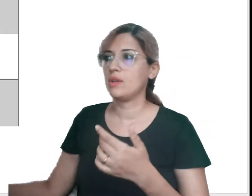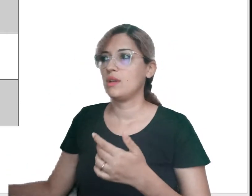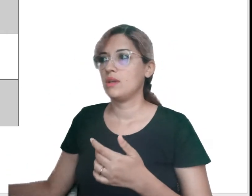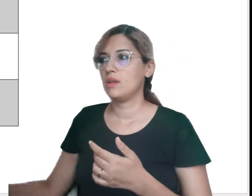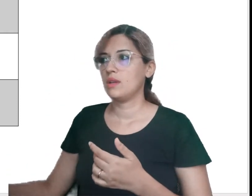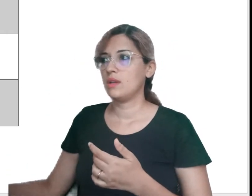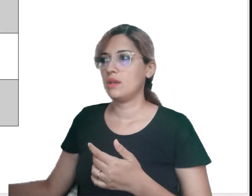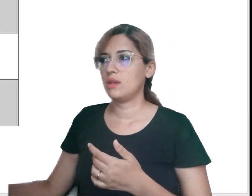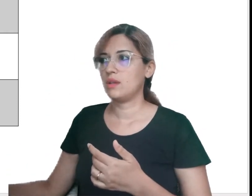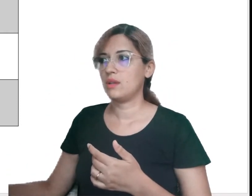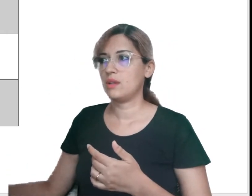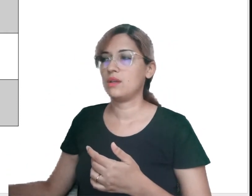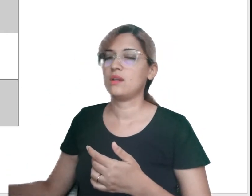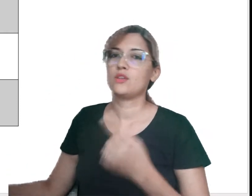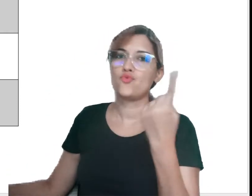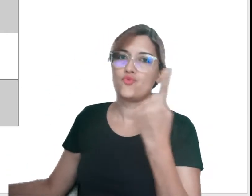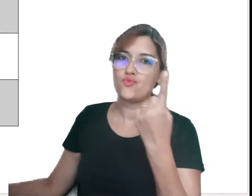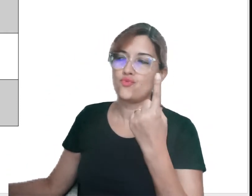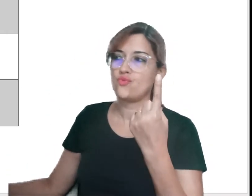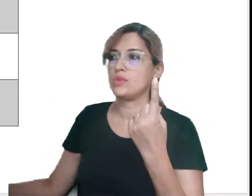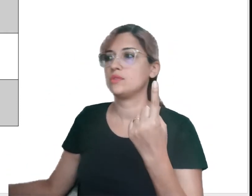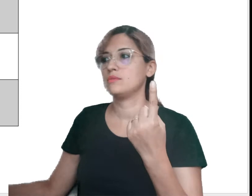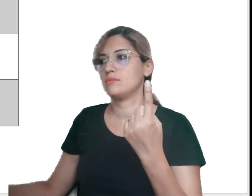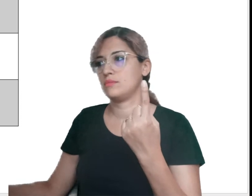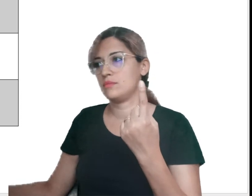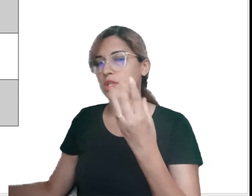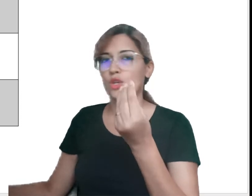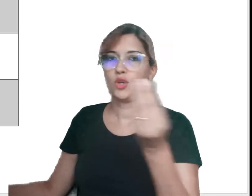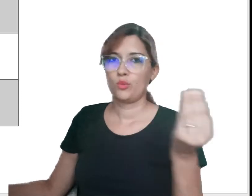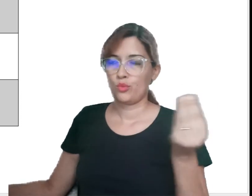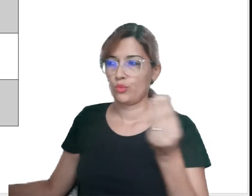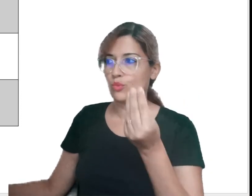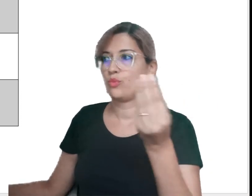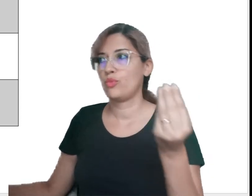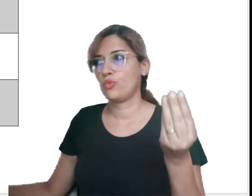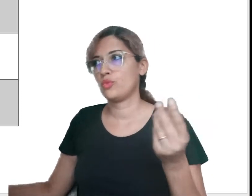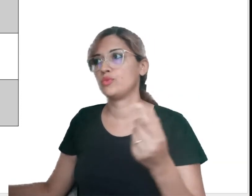Então, dum e dumas é singular, dumas e dumas no plural.